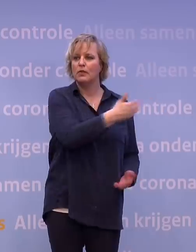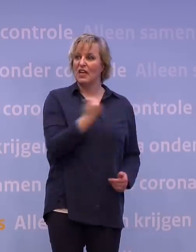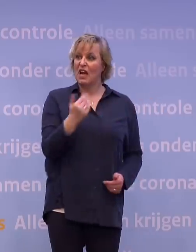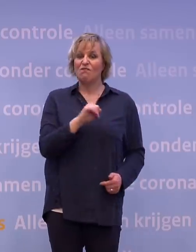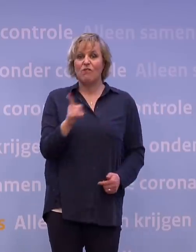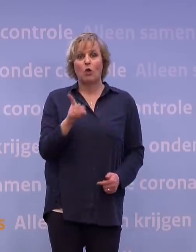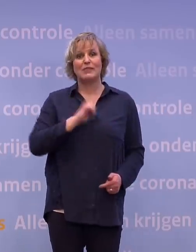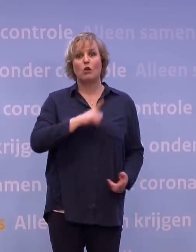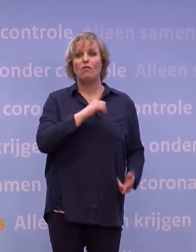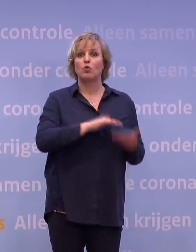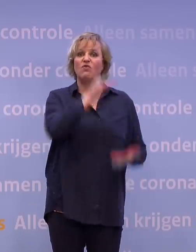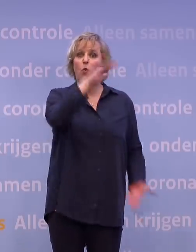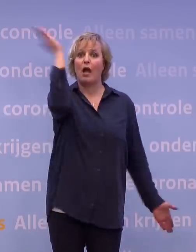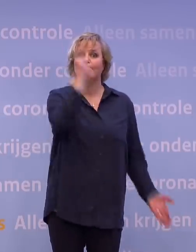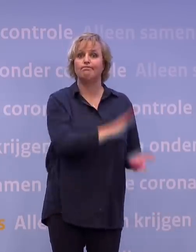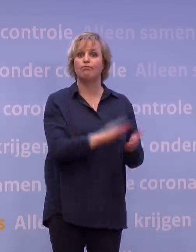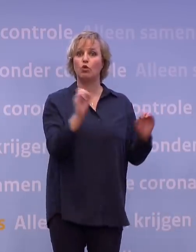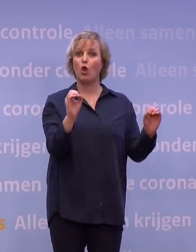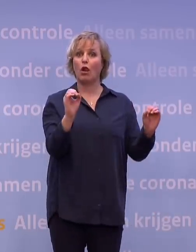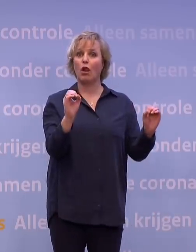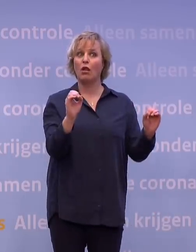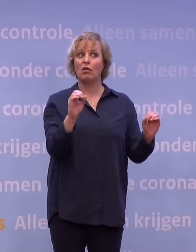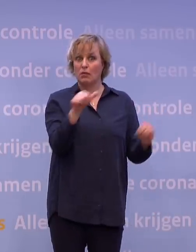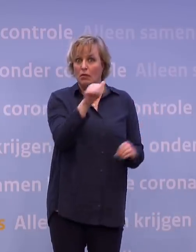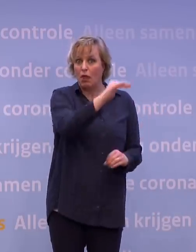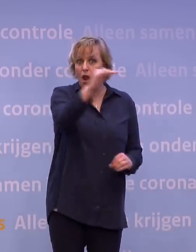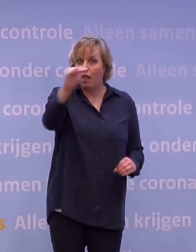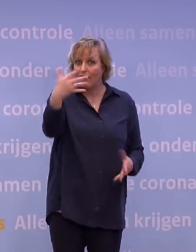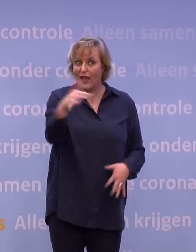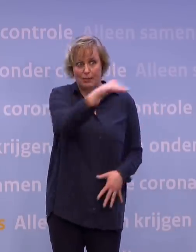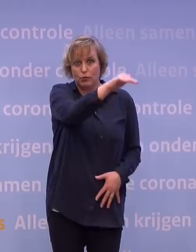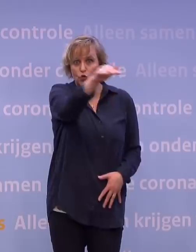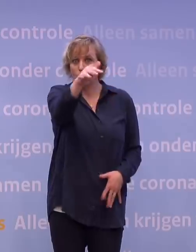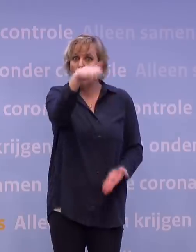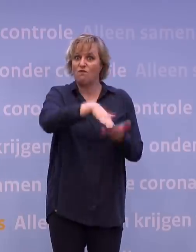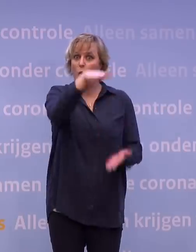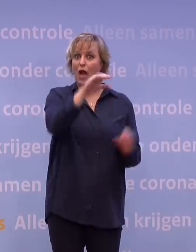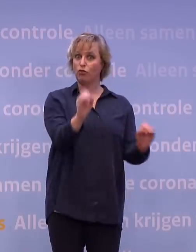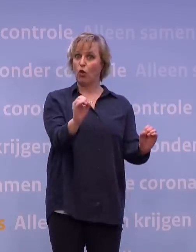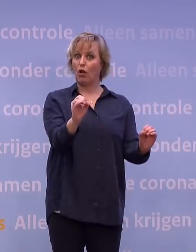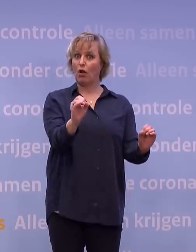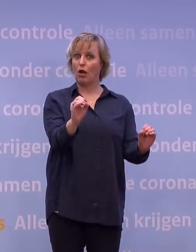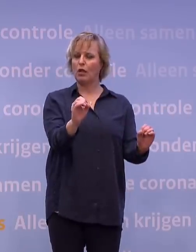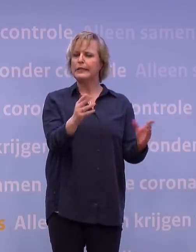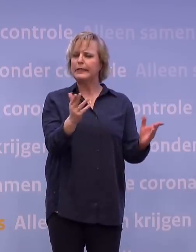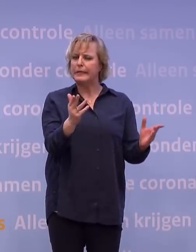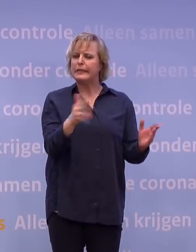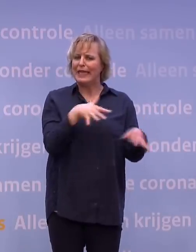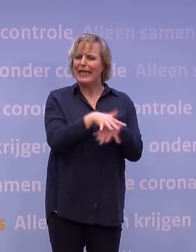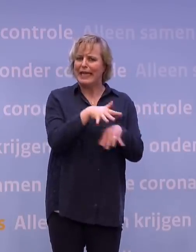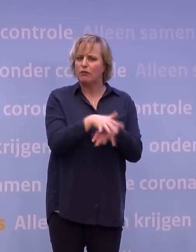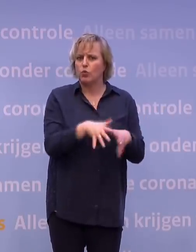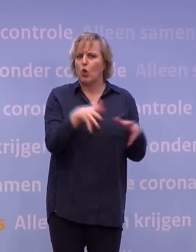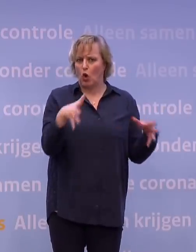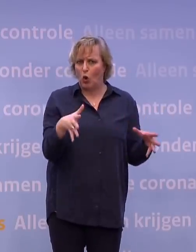nul voorraden aan? Helemaal nul. Dat doen sommige landen namelijk. Maar het effect daarvan kan behoorlijk fors zijn. Je kunt